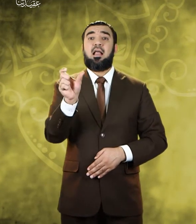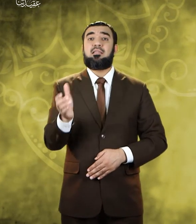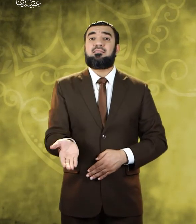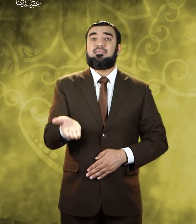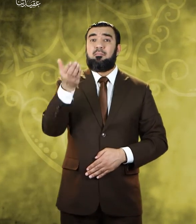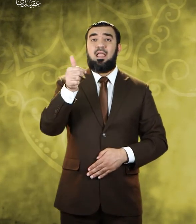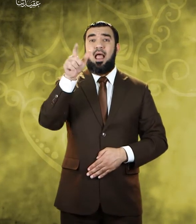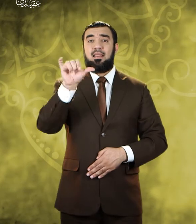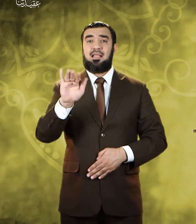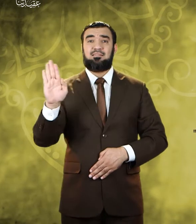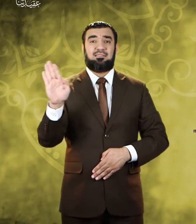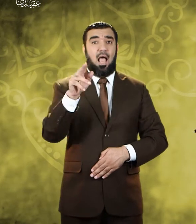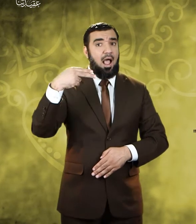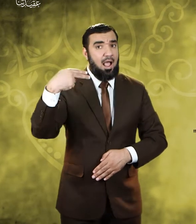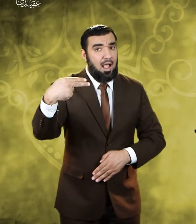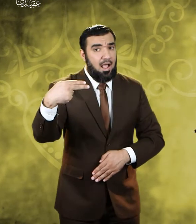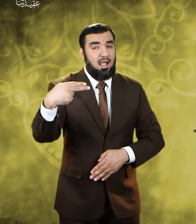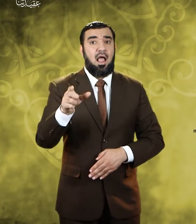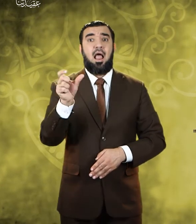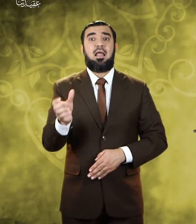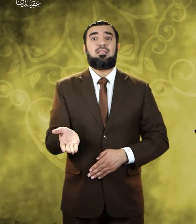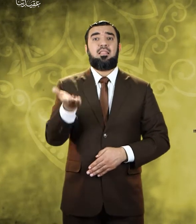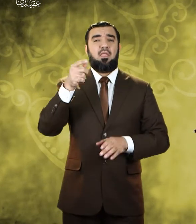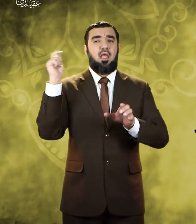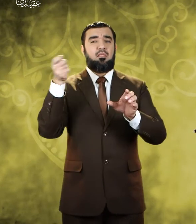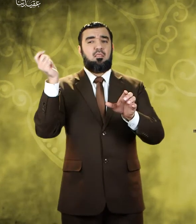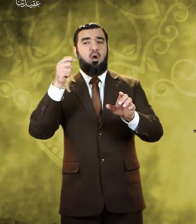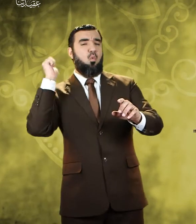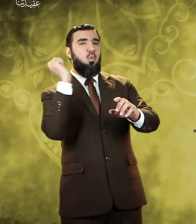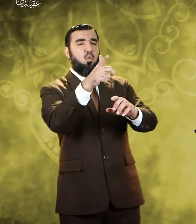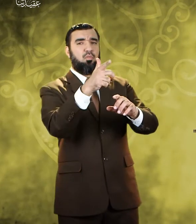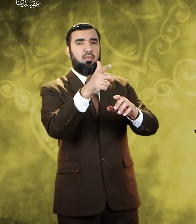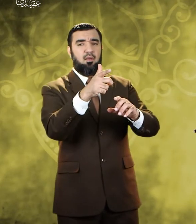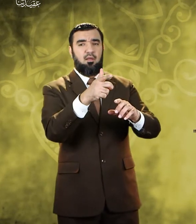واليسع وداود